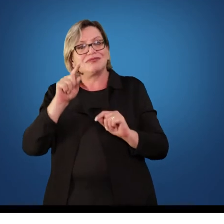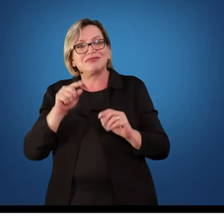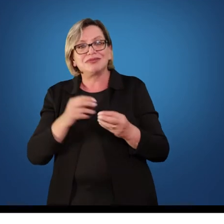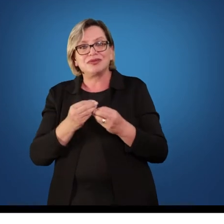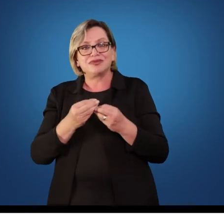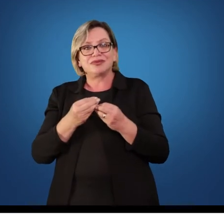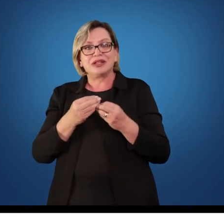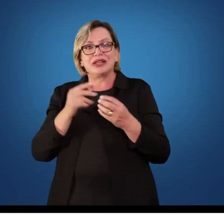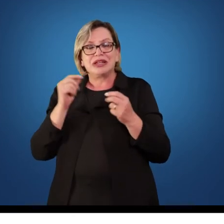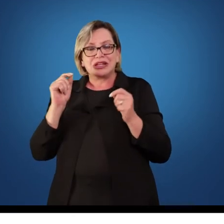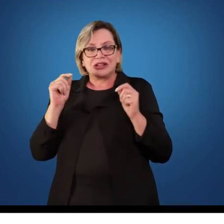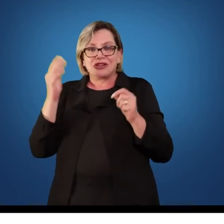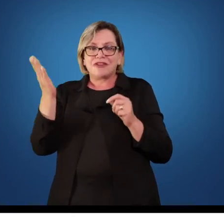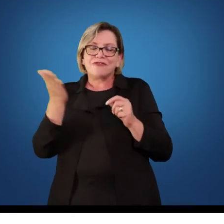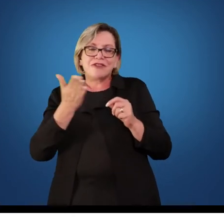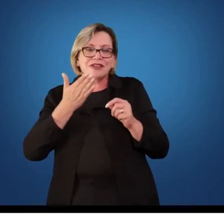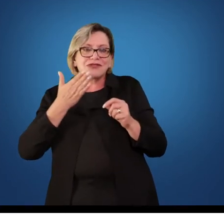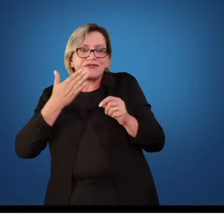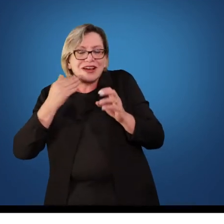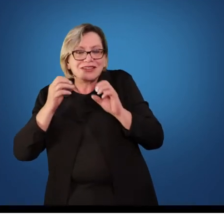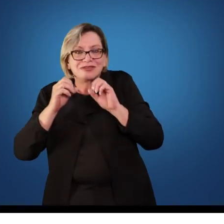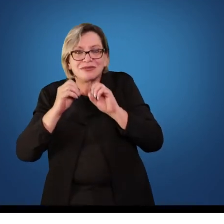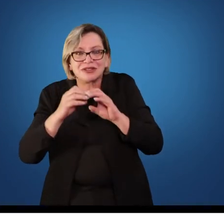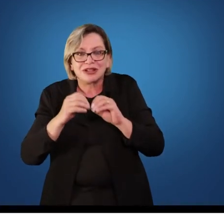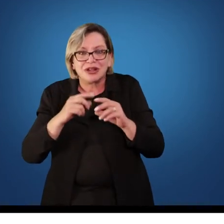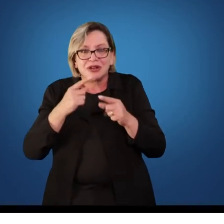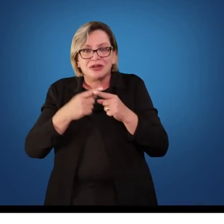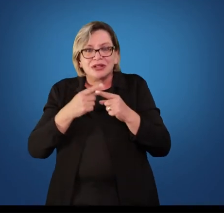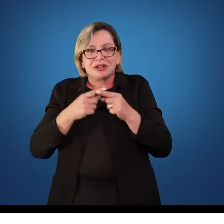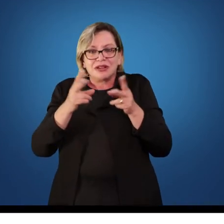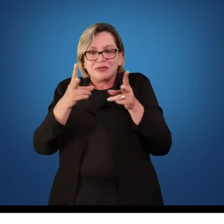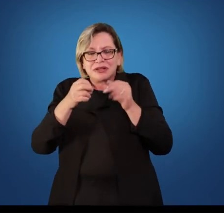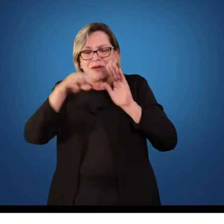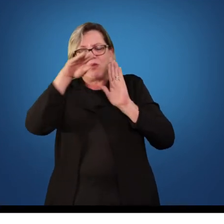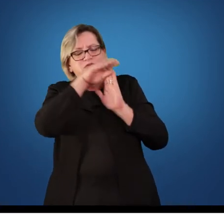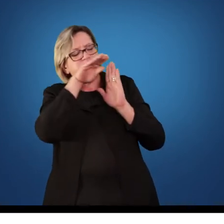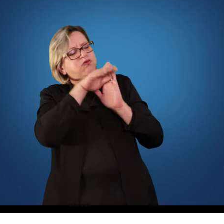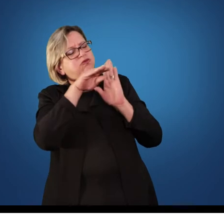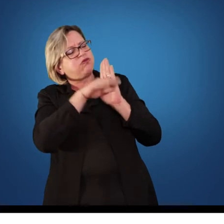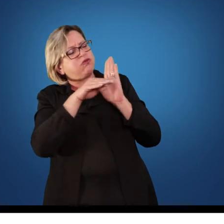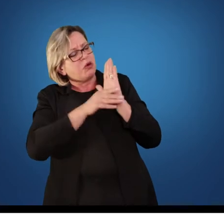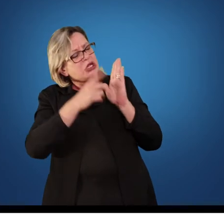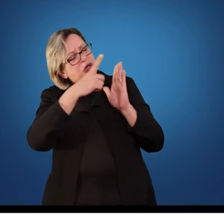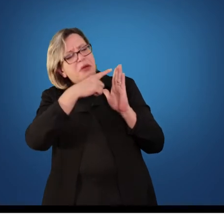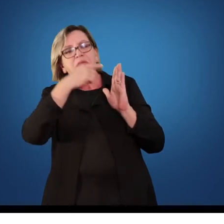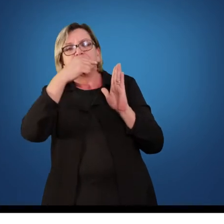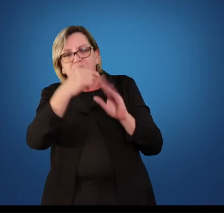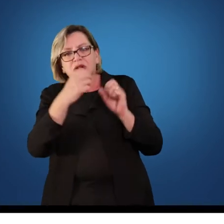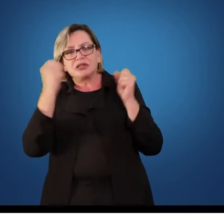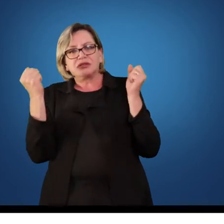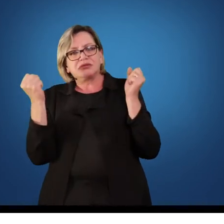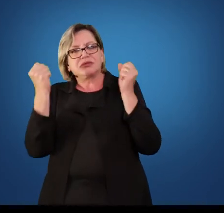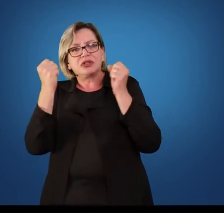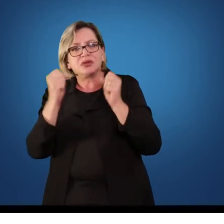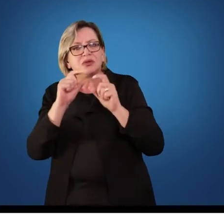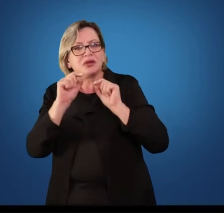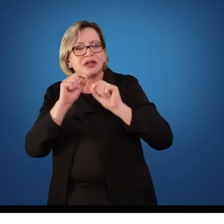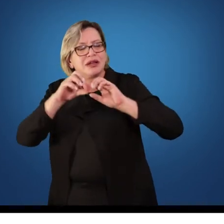Então isso nos facilita muito, porque nós vemos que tem um rol de opções. Nós podemos trabalhar muitas coisas, mas todos